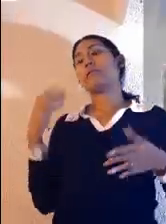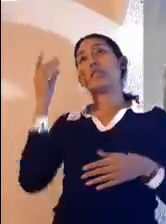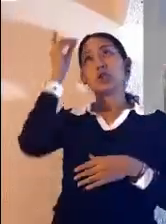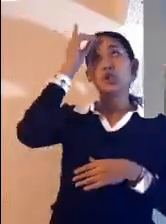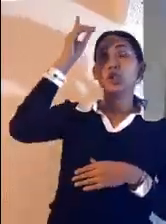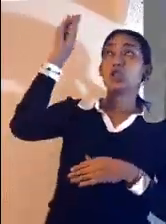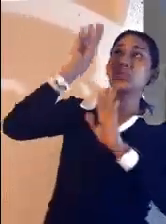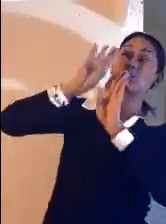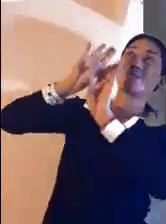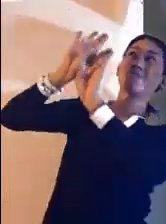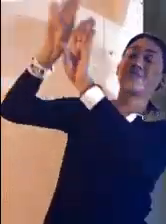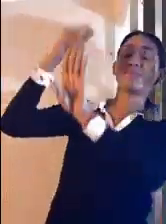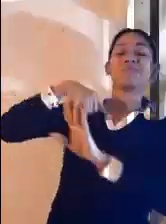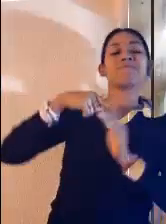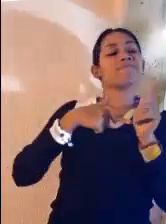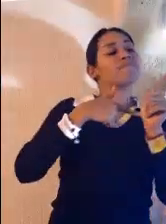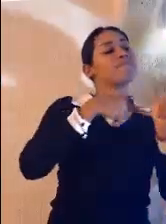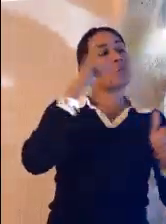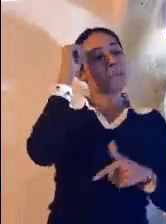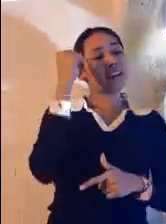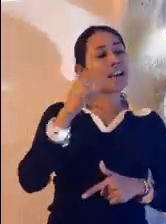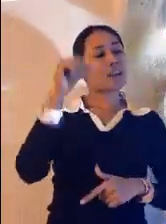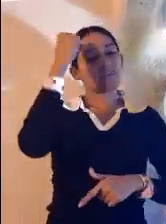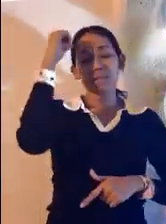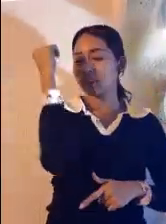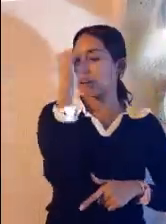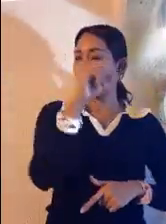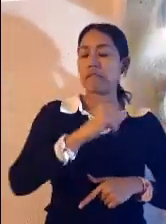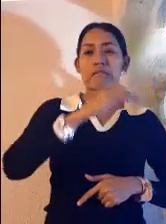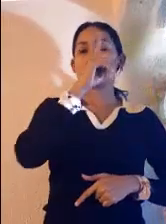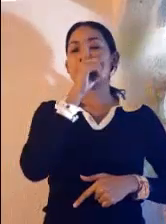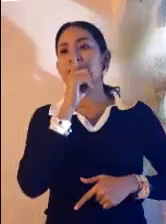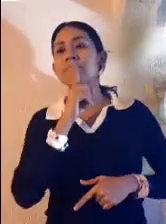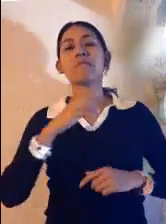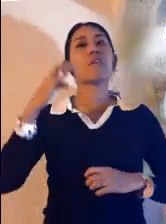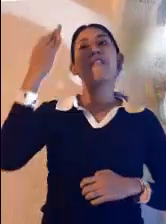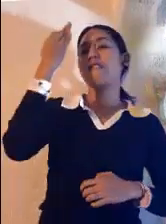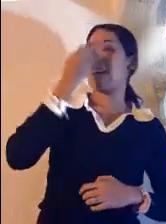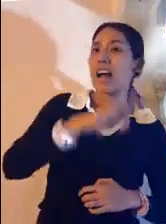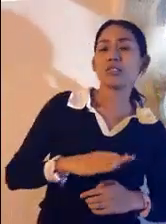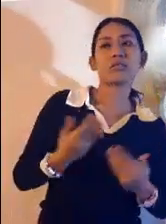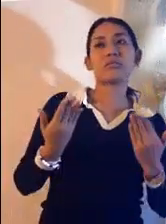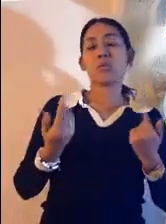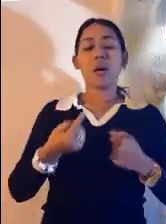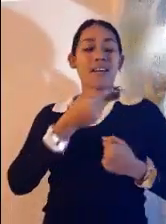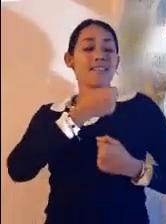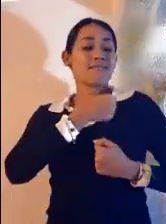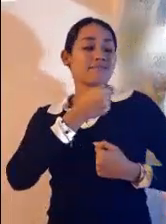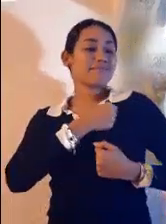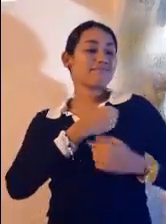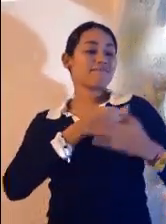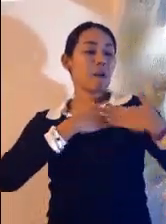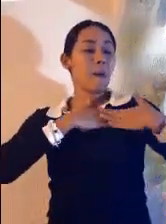para seguir viviendo en nuestro pecado con falsos argumentos y sin dejar penetrar en